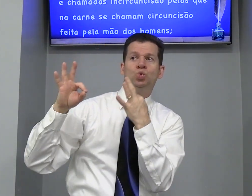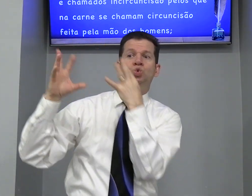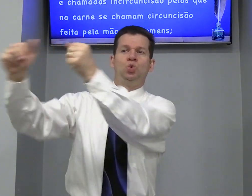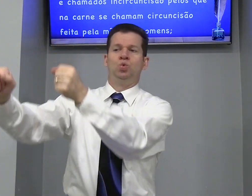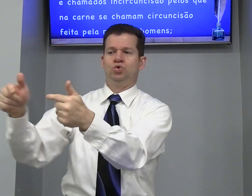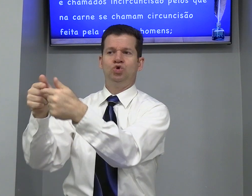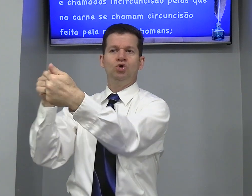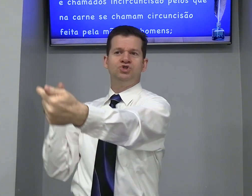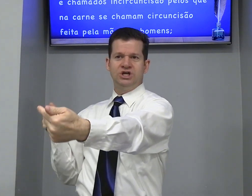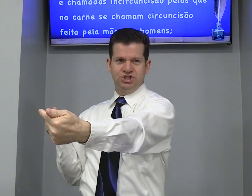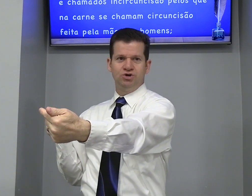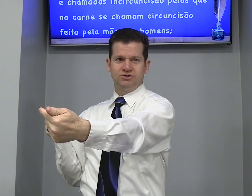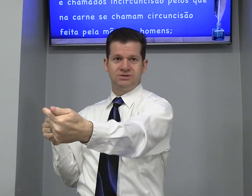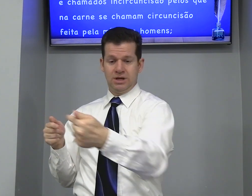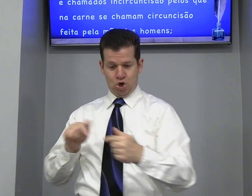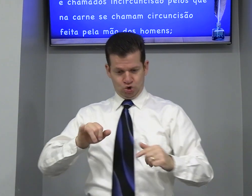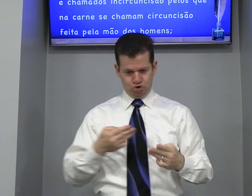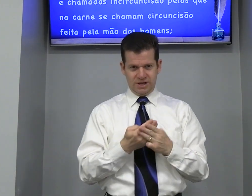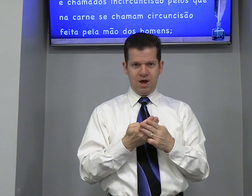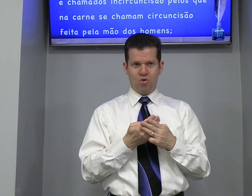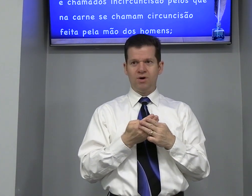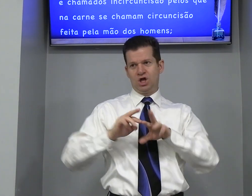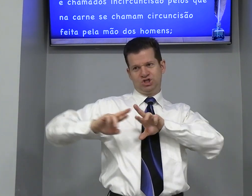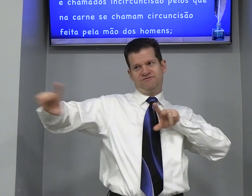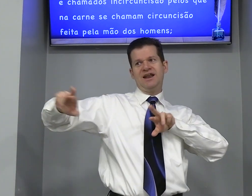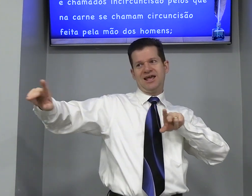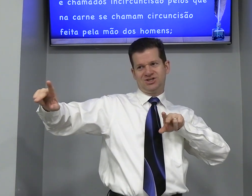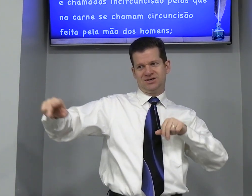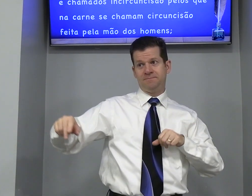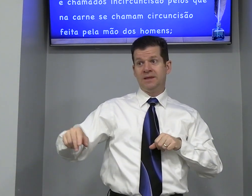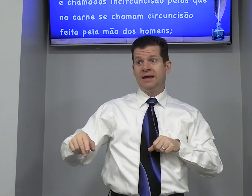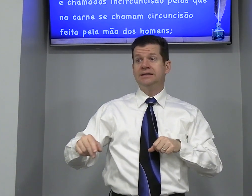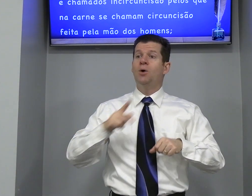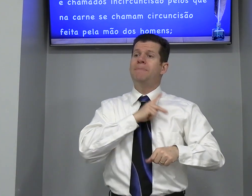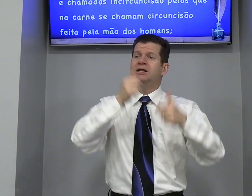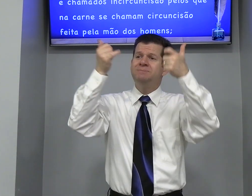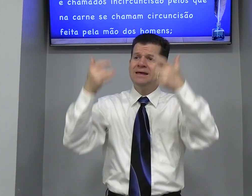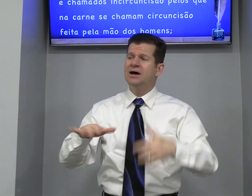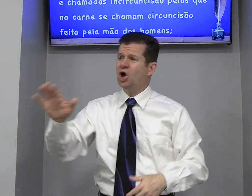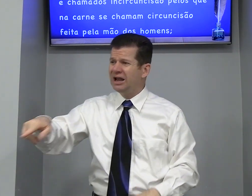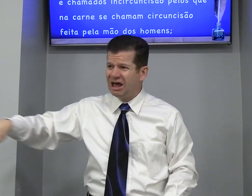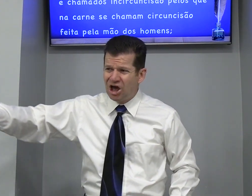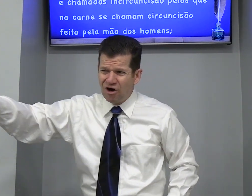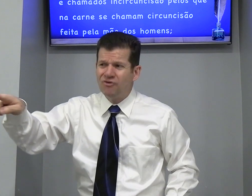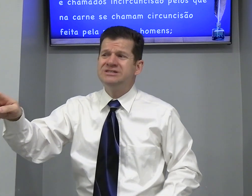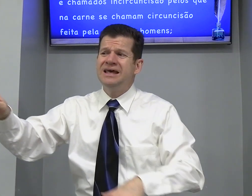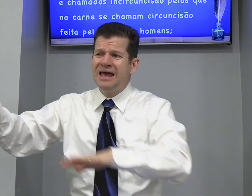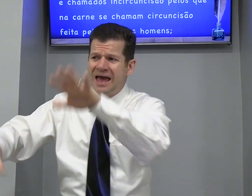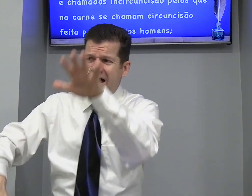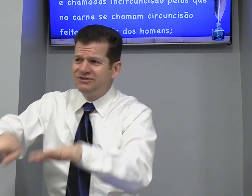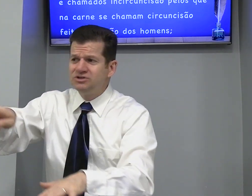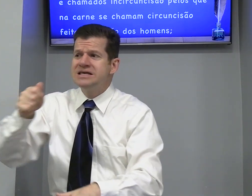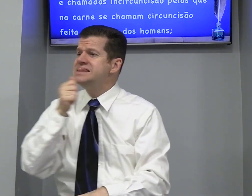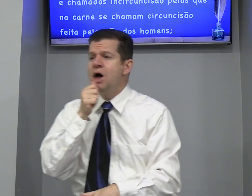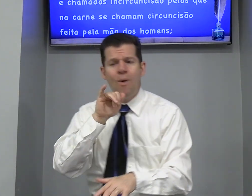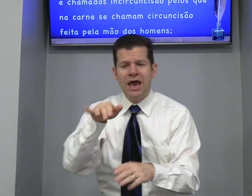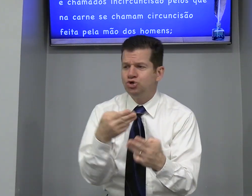Todos gentios Judeu Diferente Então Paulo explicando Olha Você Às vezes você não é